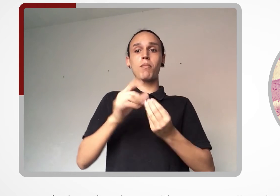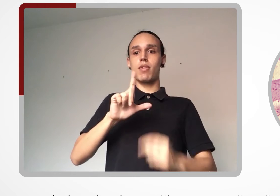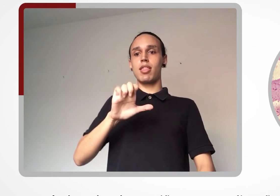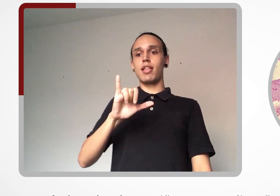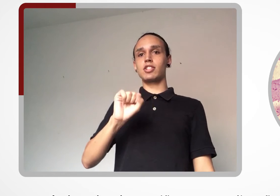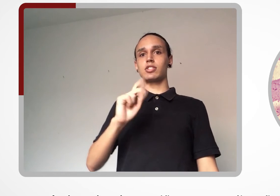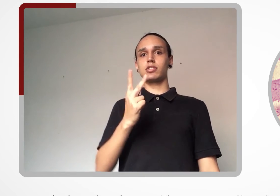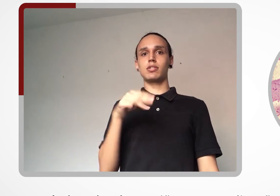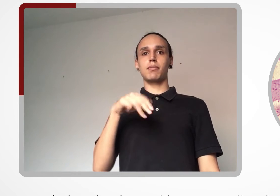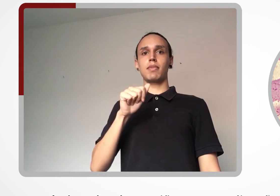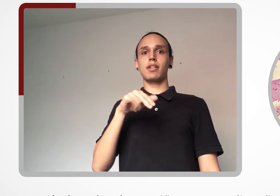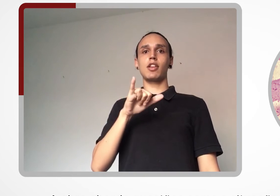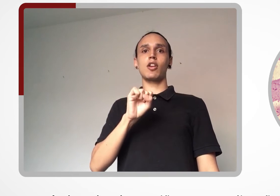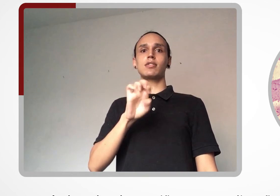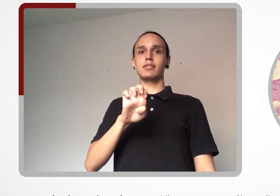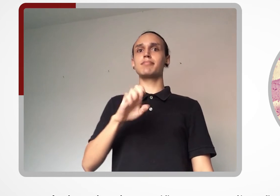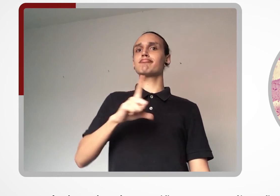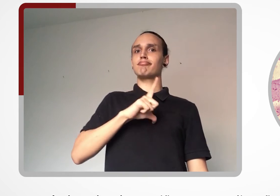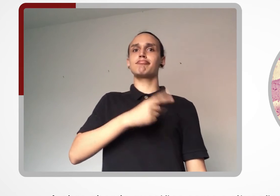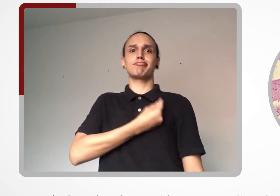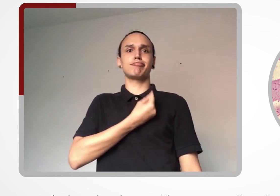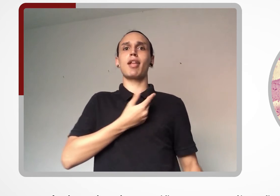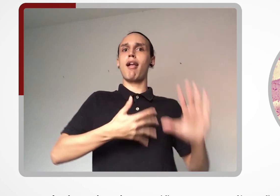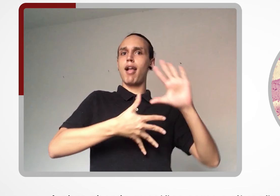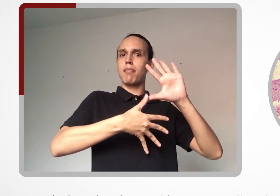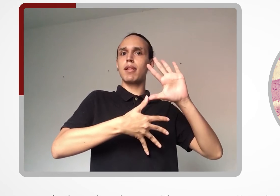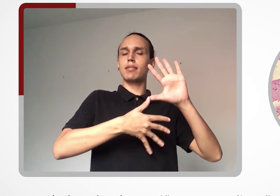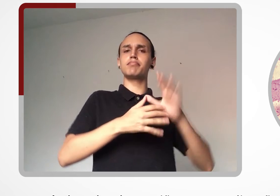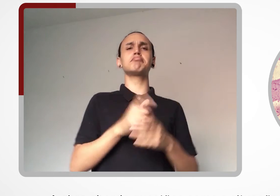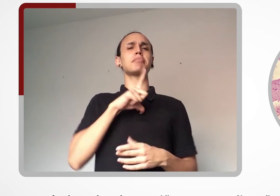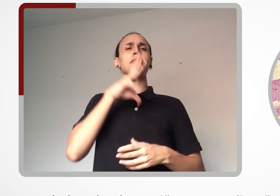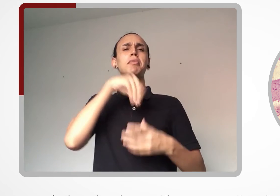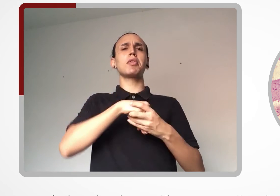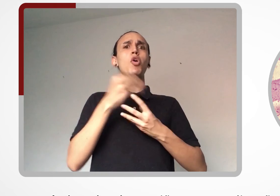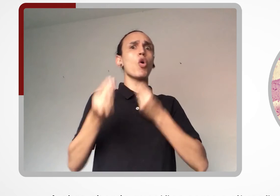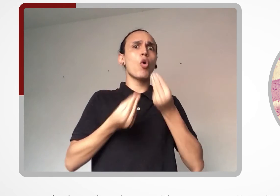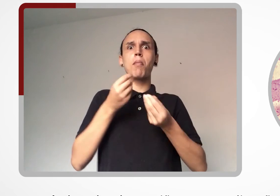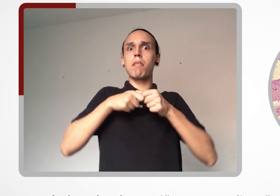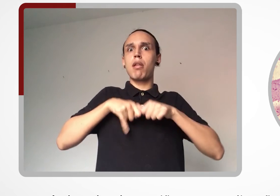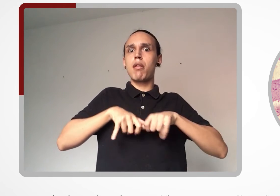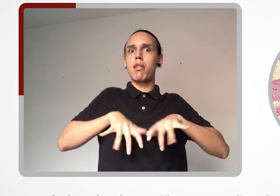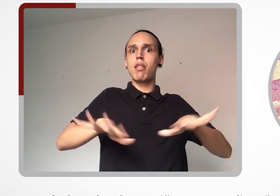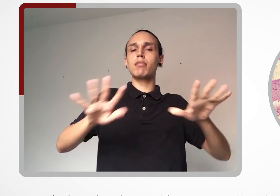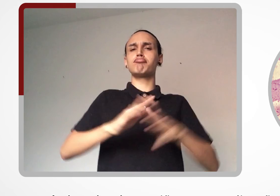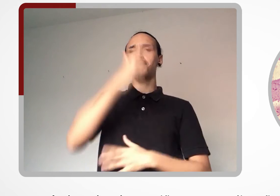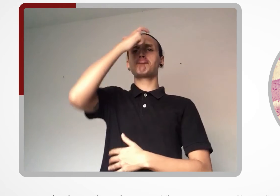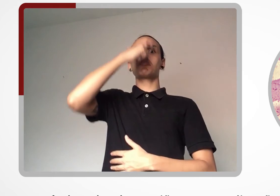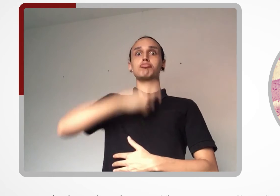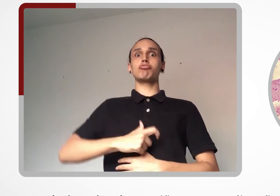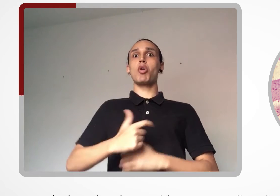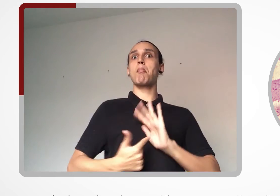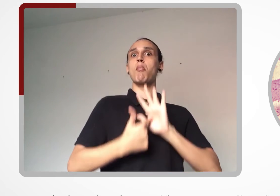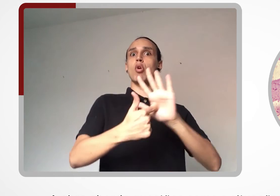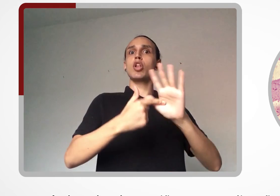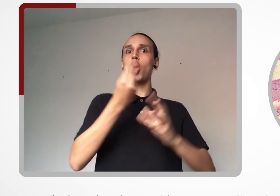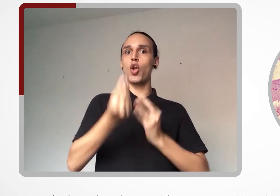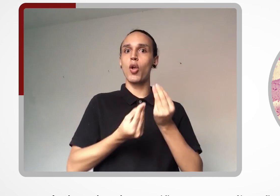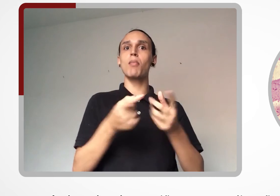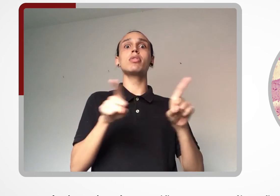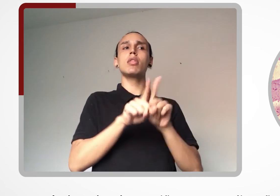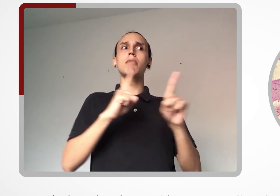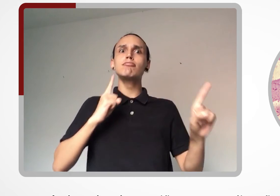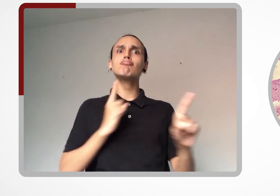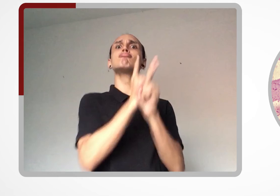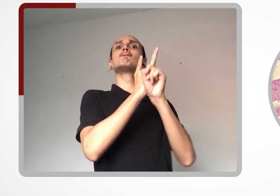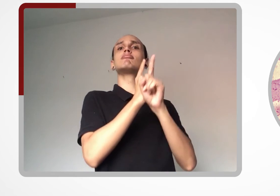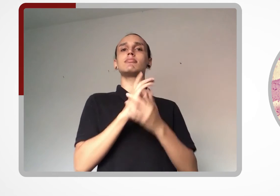A obra aborda questões como a situação epidemiológica, manifestações clínicas e o diagnóstico.